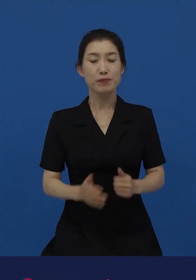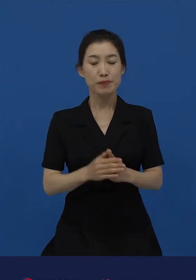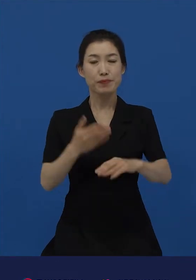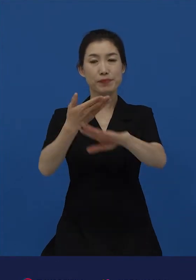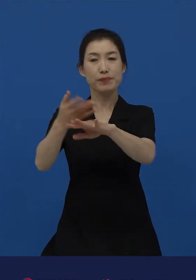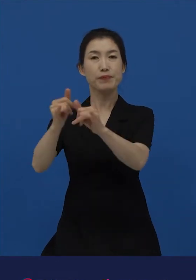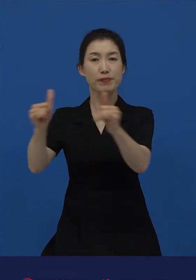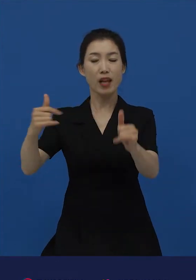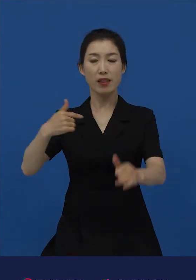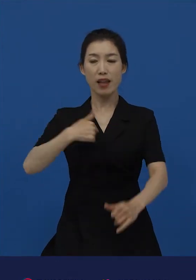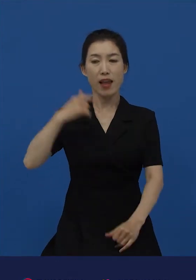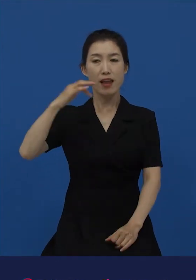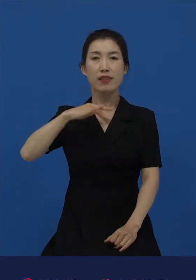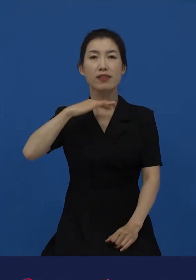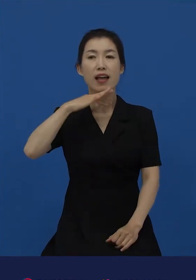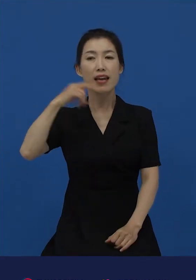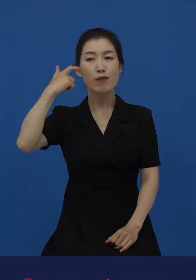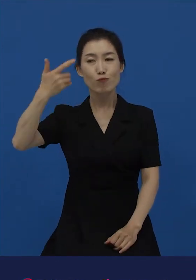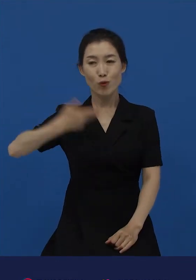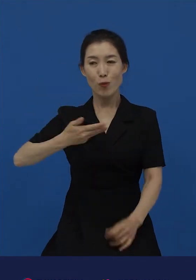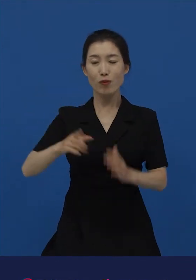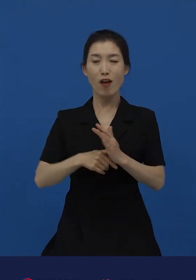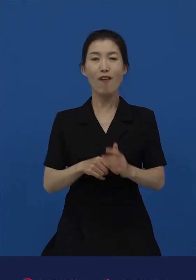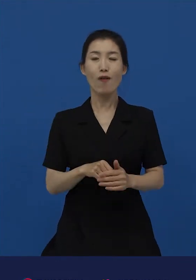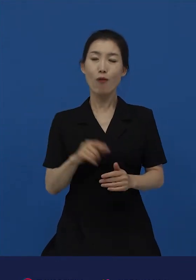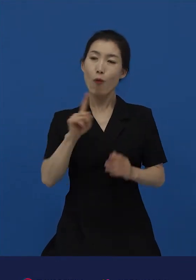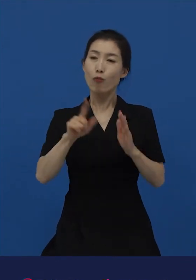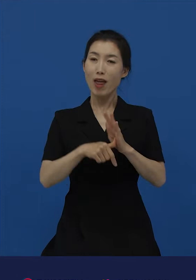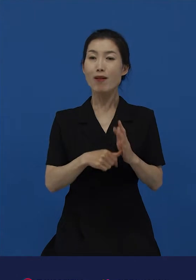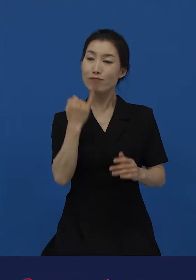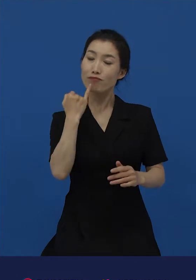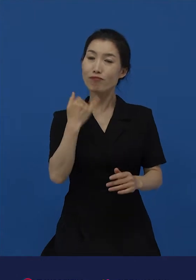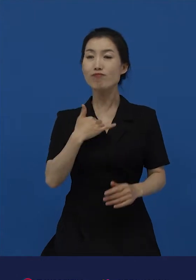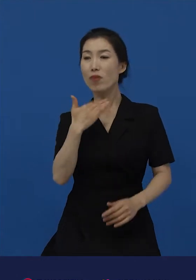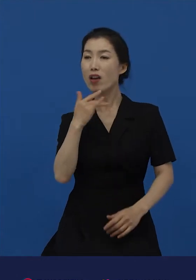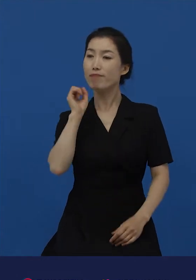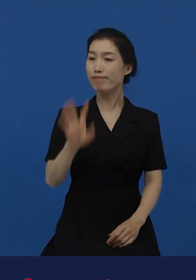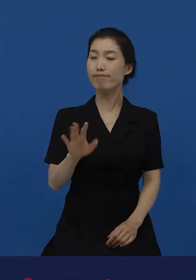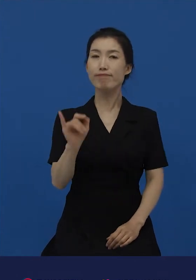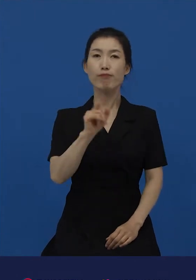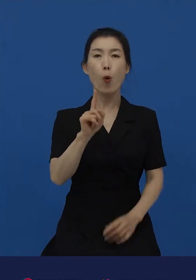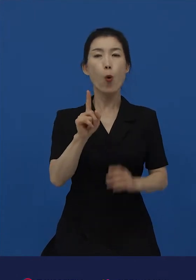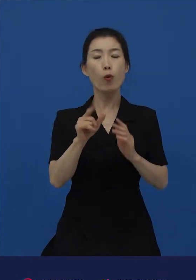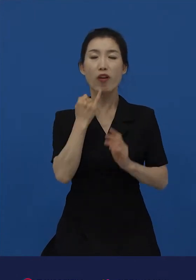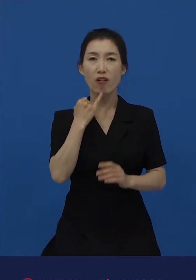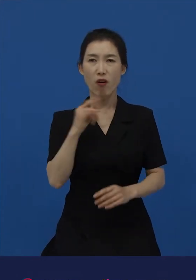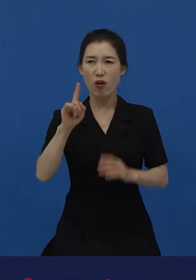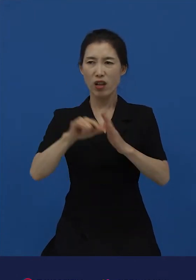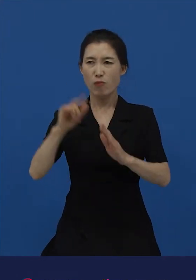나이를 물었을 때 어떨 때는 괜찮고 어떨 때는 불쾌감이 느껴지고 그렇게 되는 것이죠.